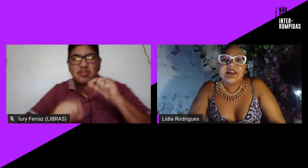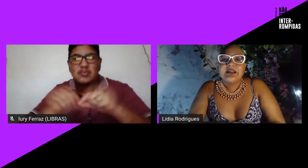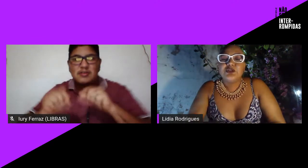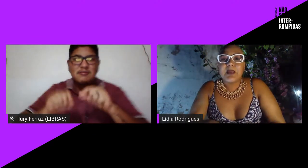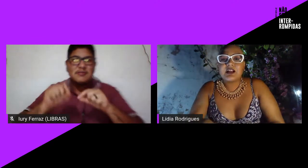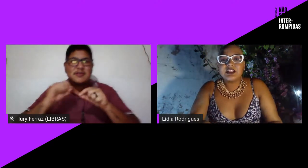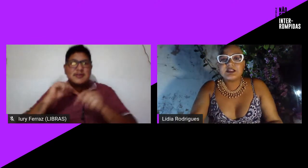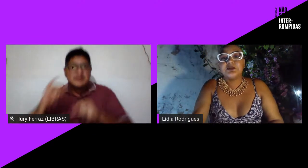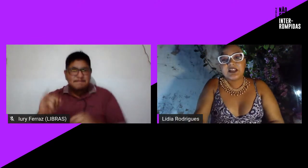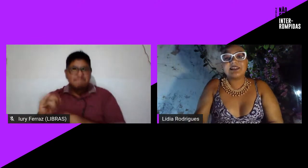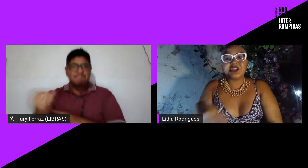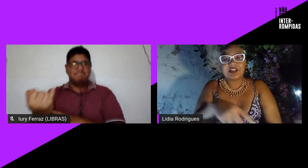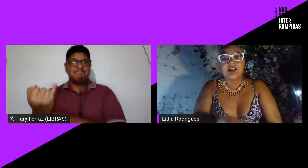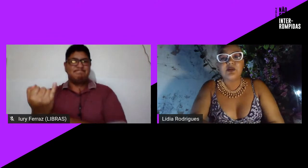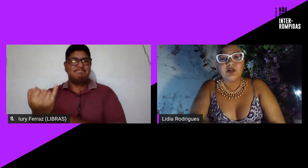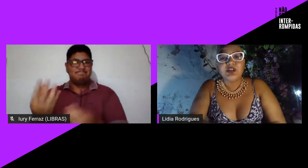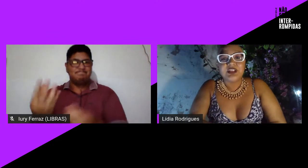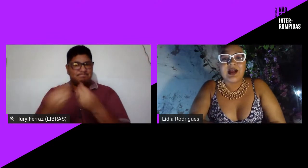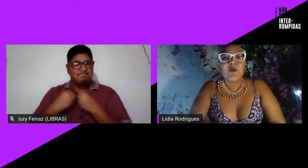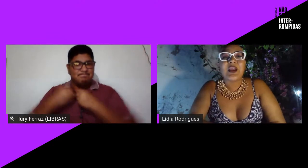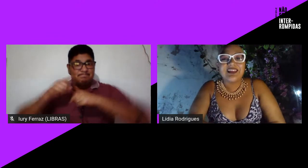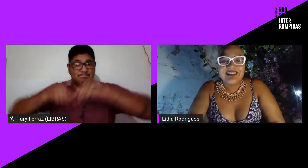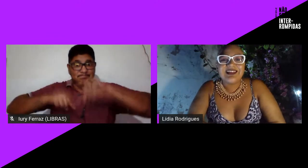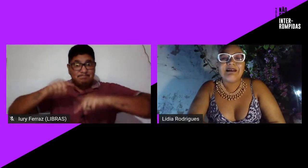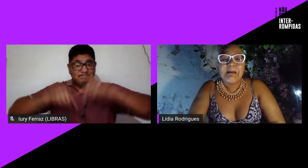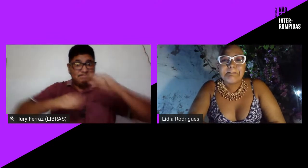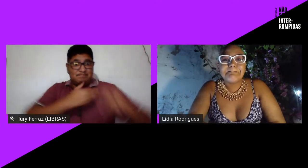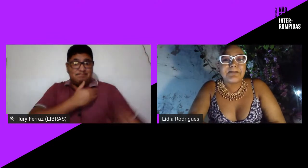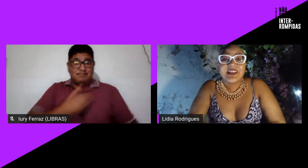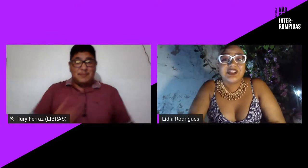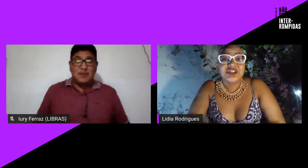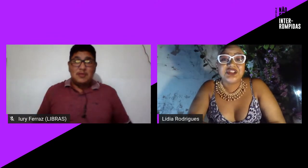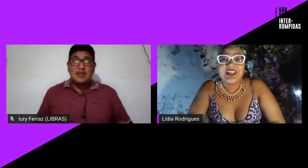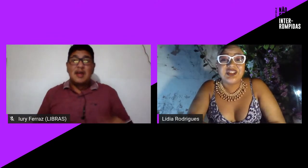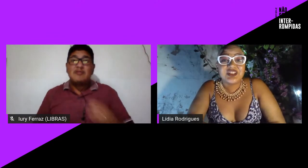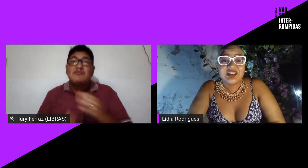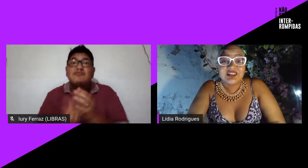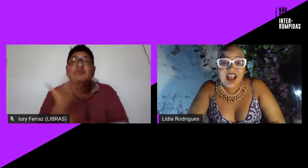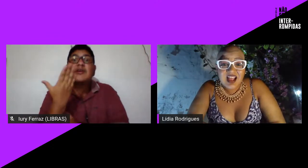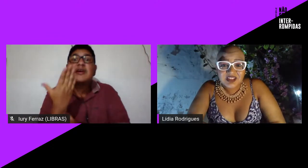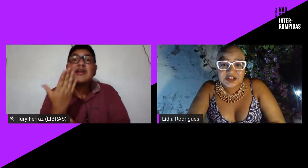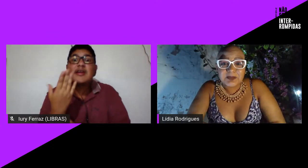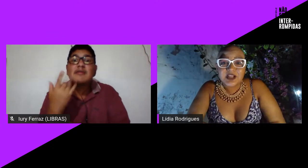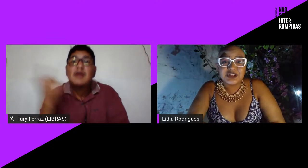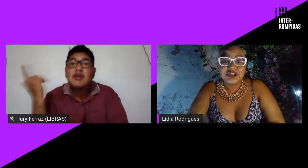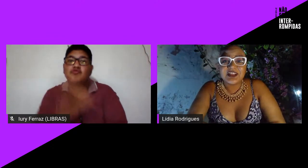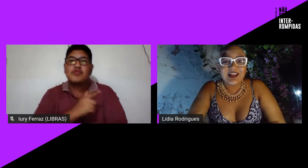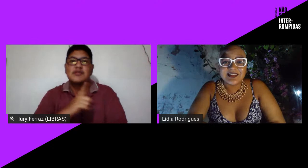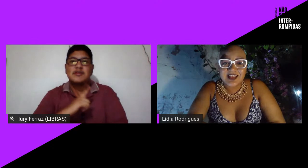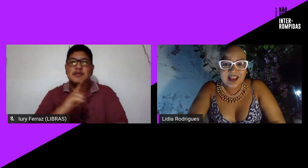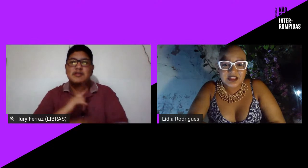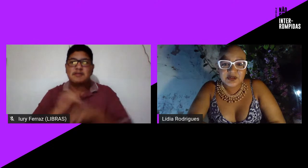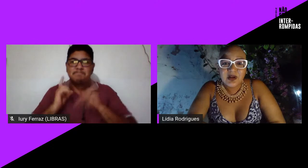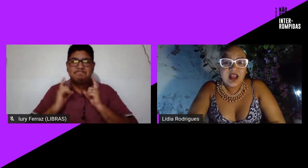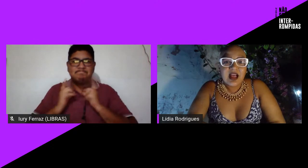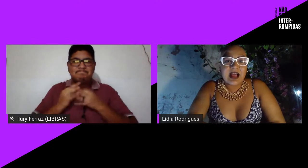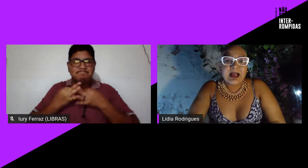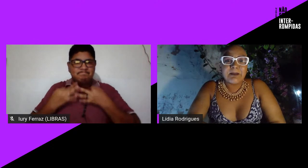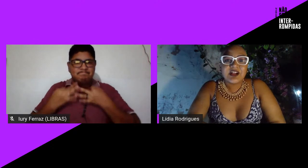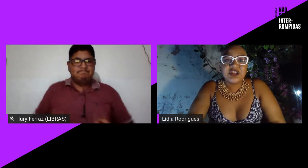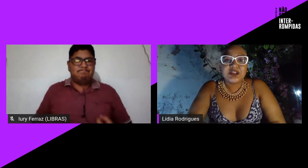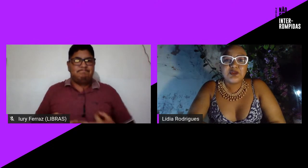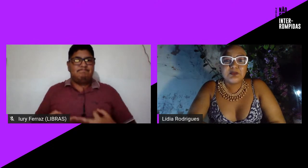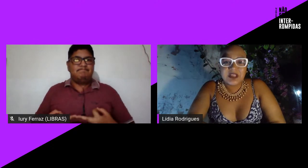oportuniza os mecanismos que esse estado colonial cria para que a gente tenha dignidade para que a gente tenha acesso